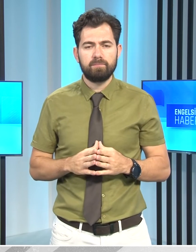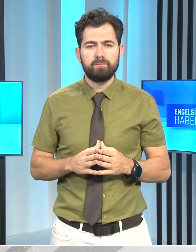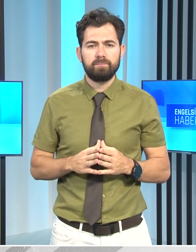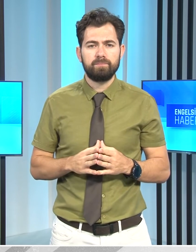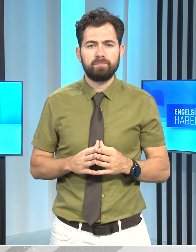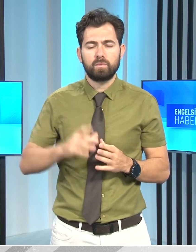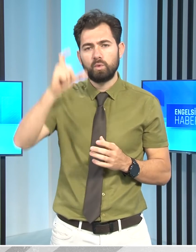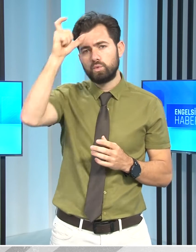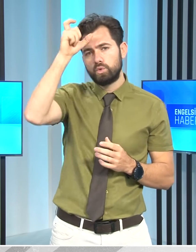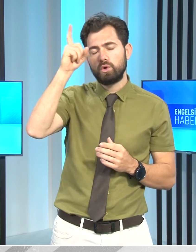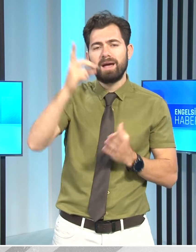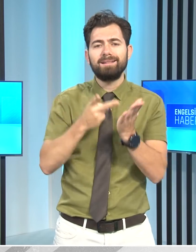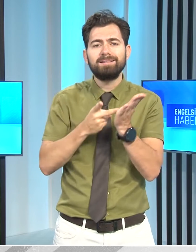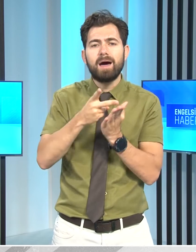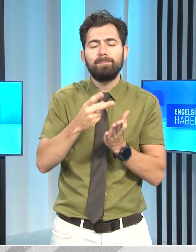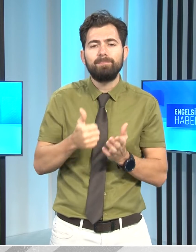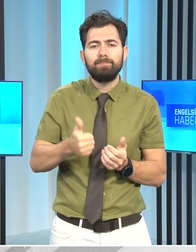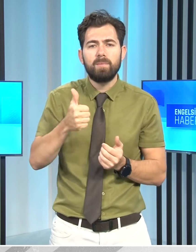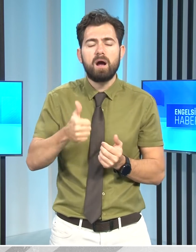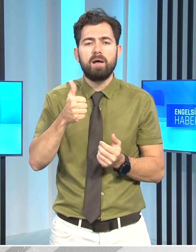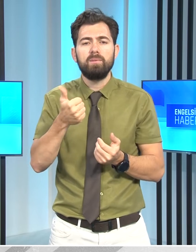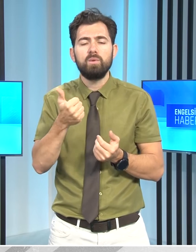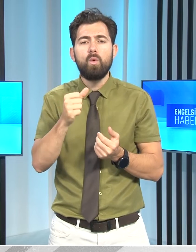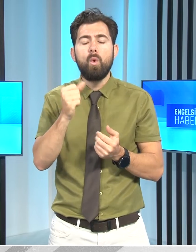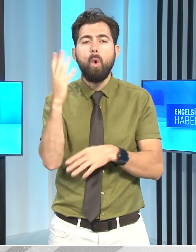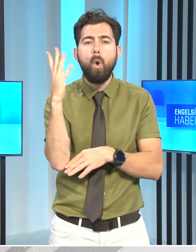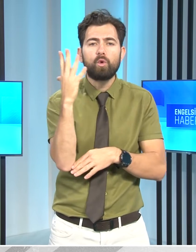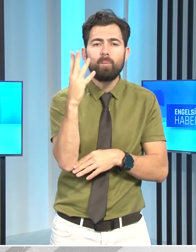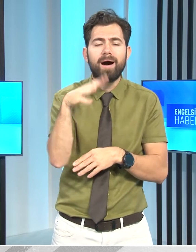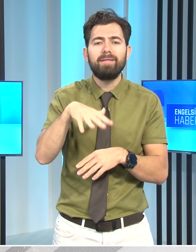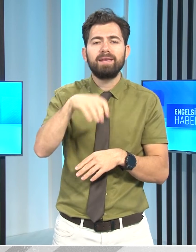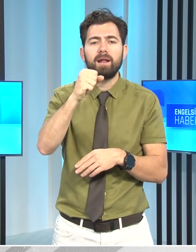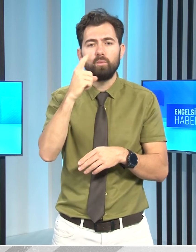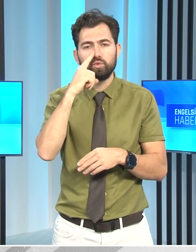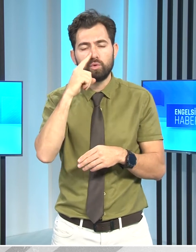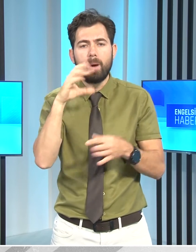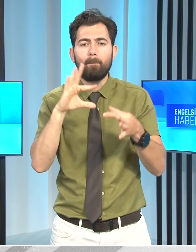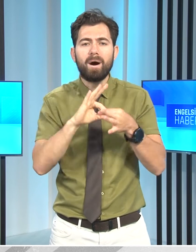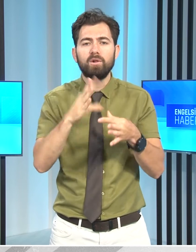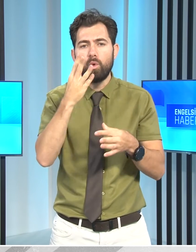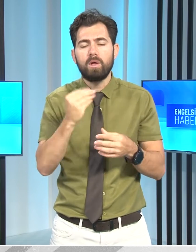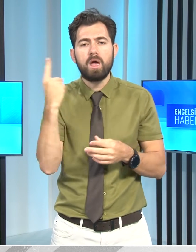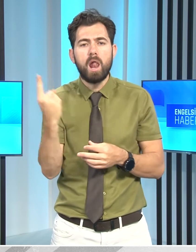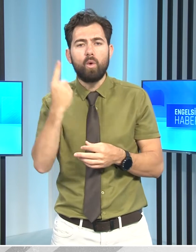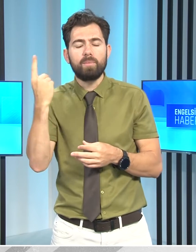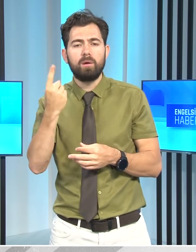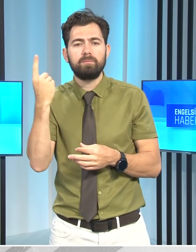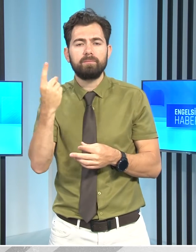Türkiye Tarım ve Orman Bakanlığı, Orman Genel Müdürlüğü'ne ait olan helikopter,